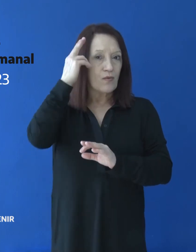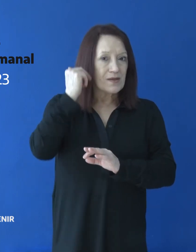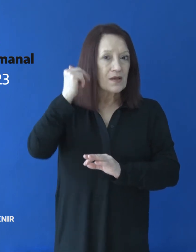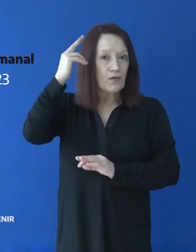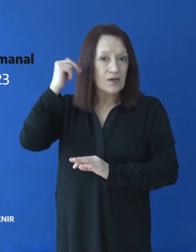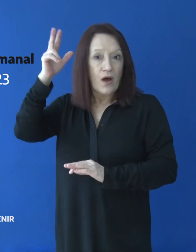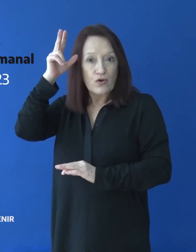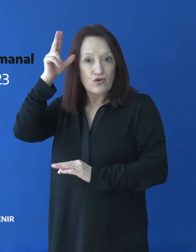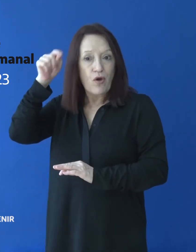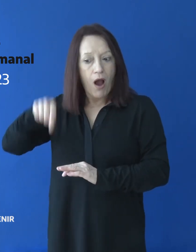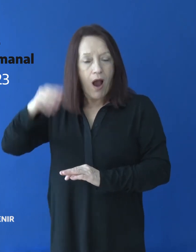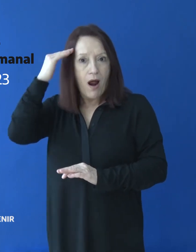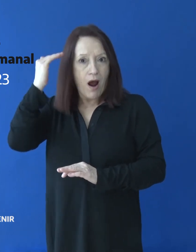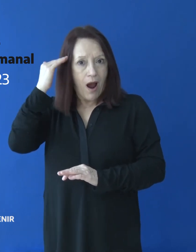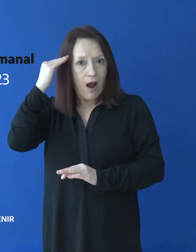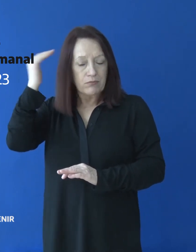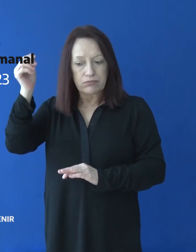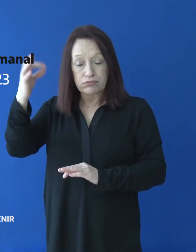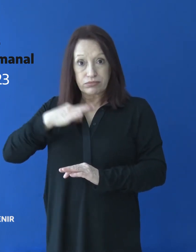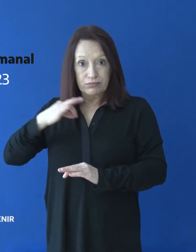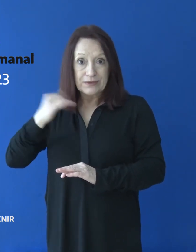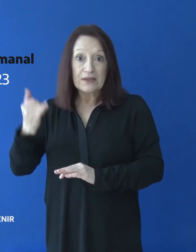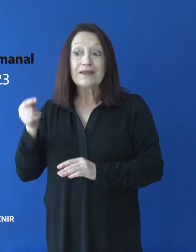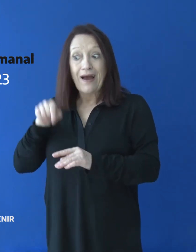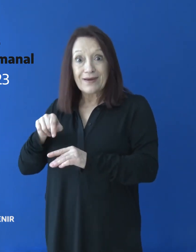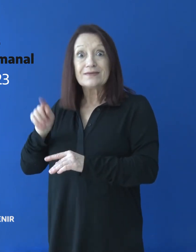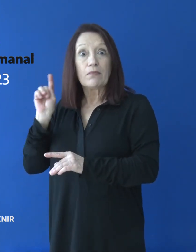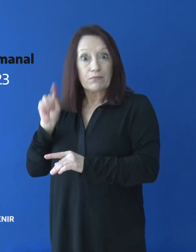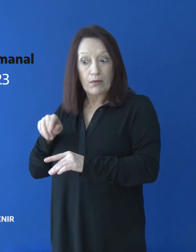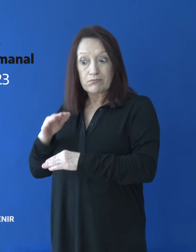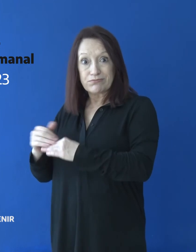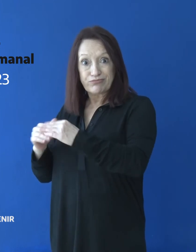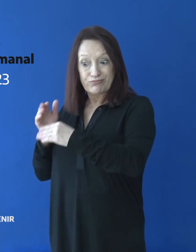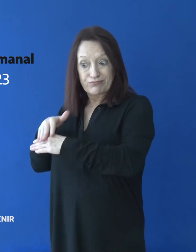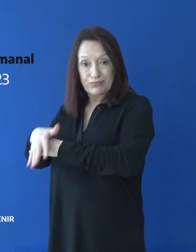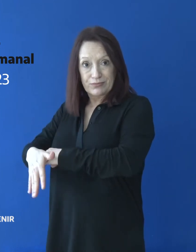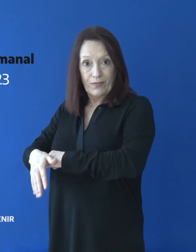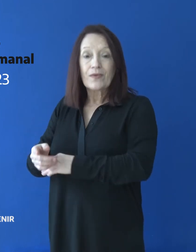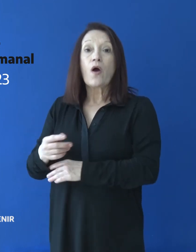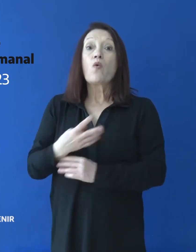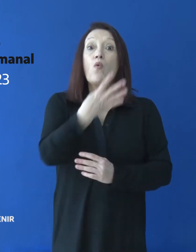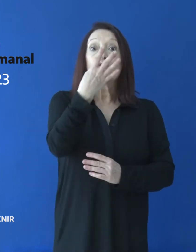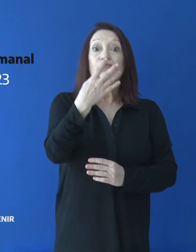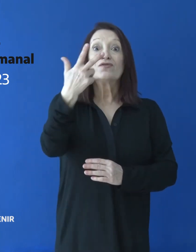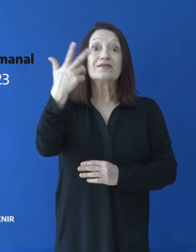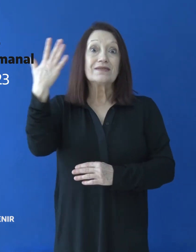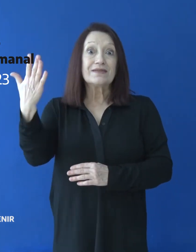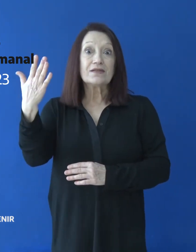998 son de Río Gallegos, incluidas represas, 435 Caleta Olivia,